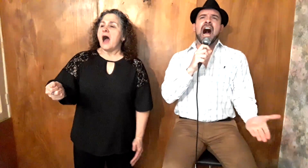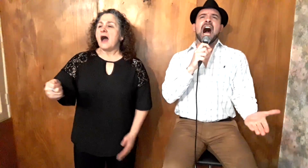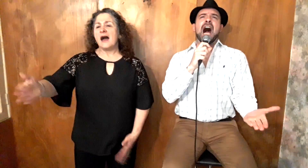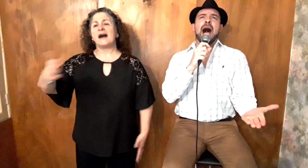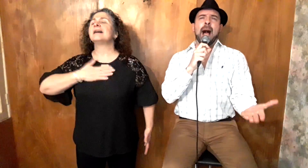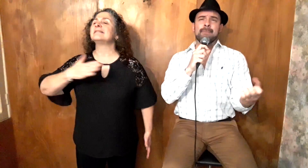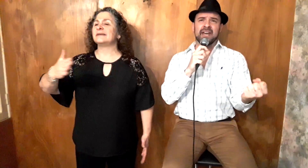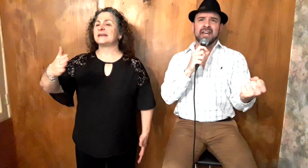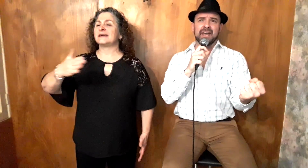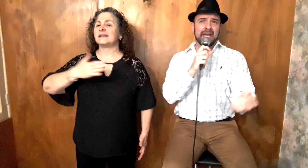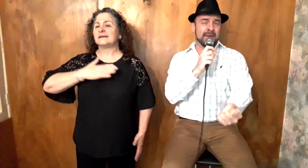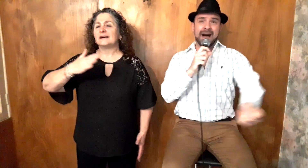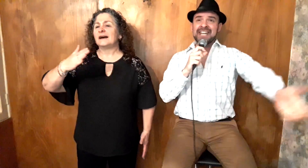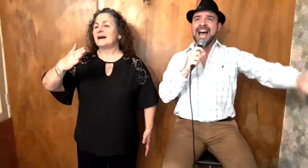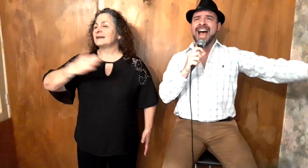a mi manera